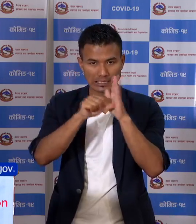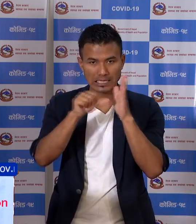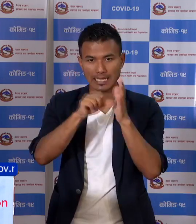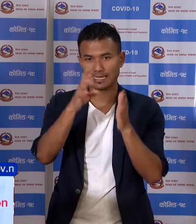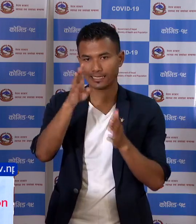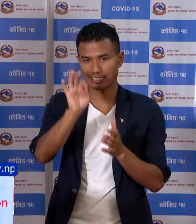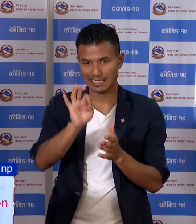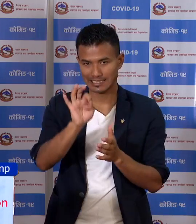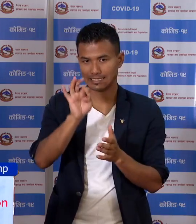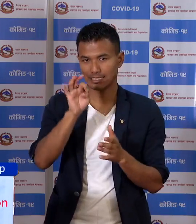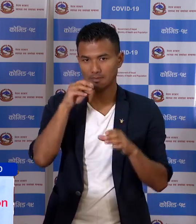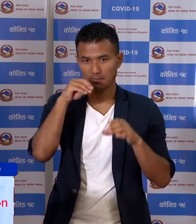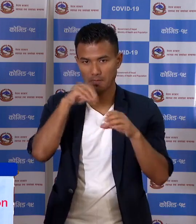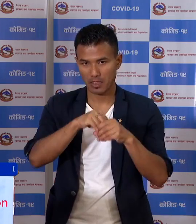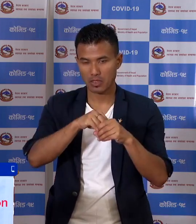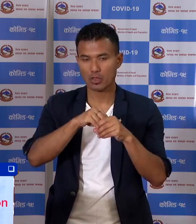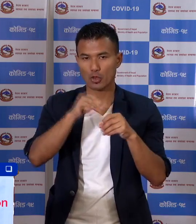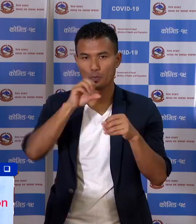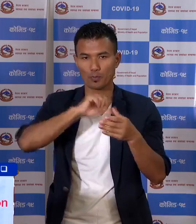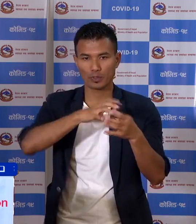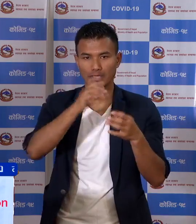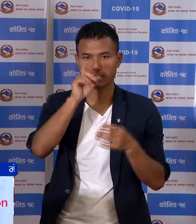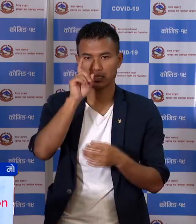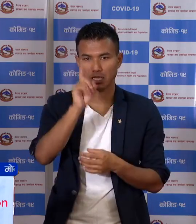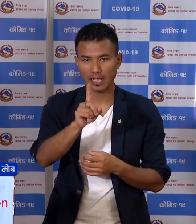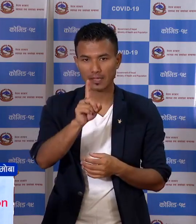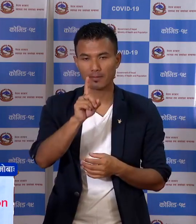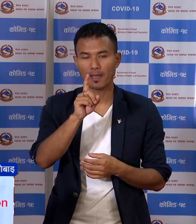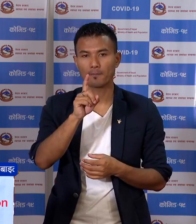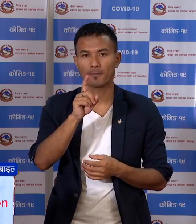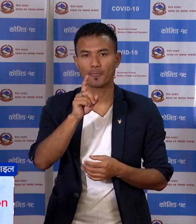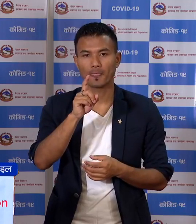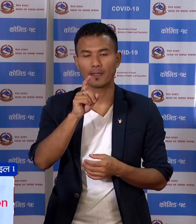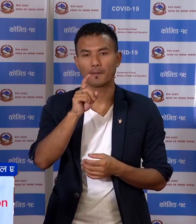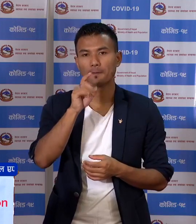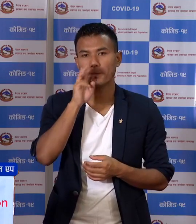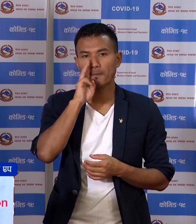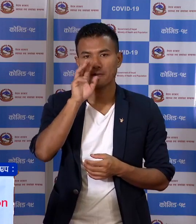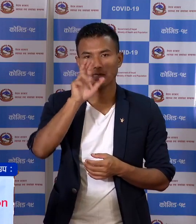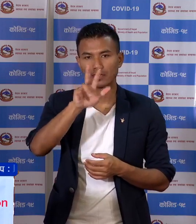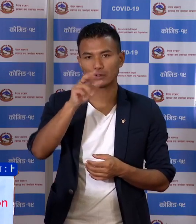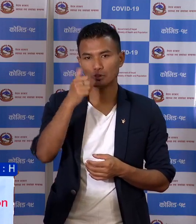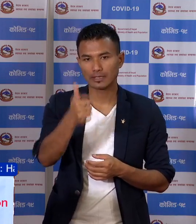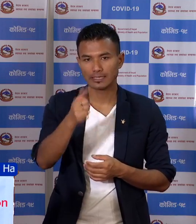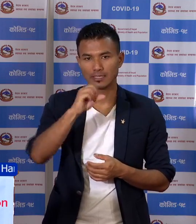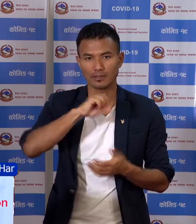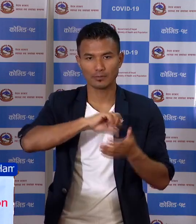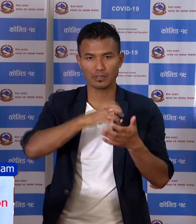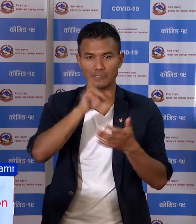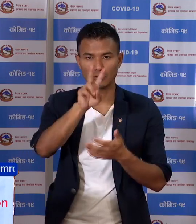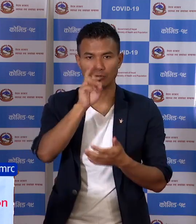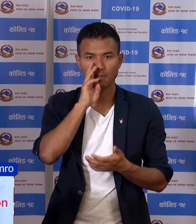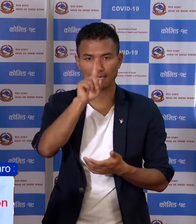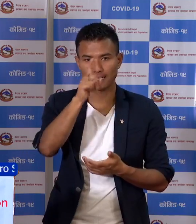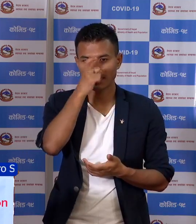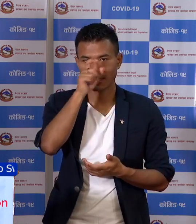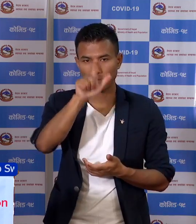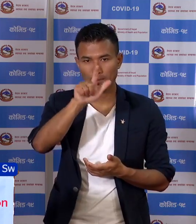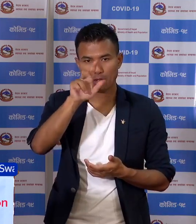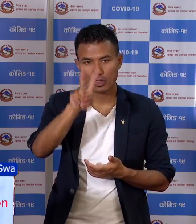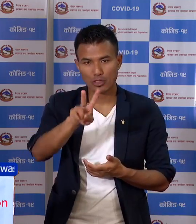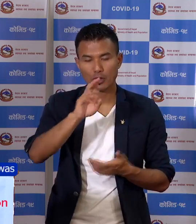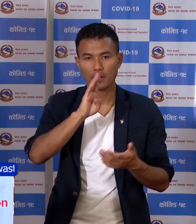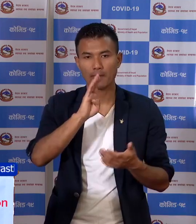जस्मद्दे परदेश नमर एक मा छे आसी परदेश नमर दुई मा एक से बहत्तर